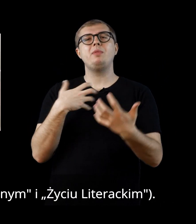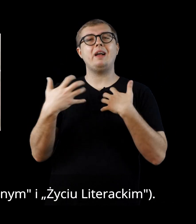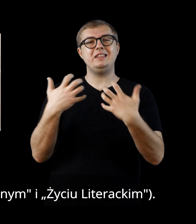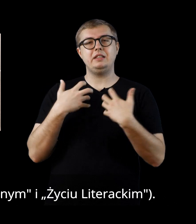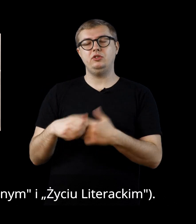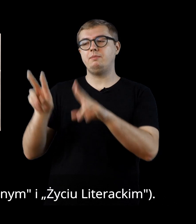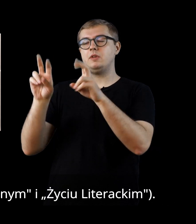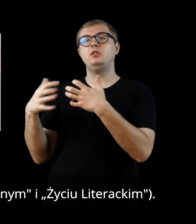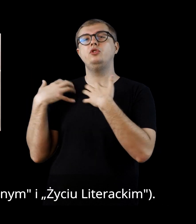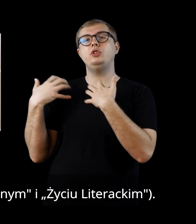Literackim.